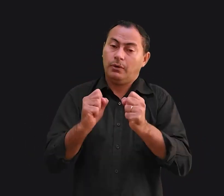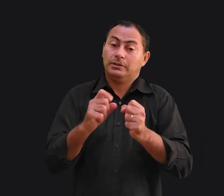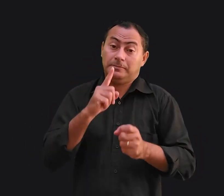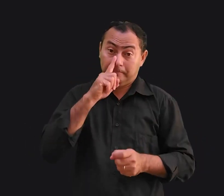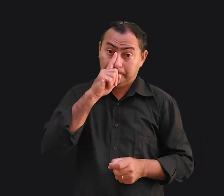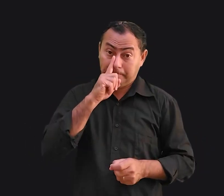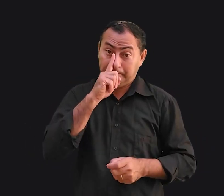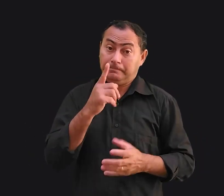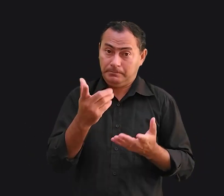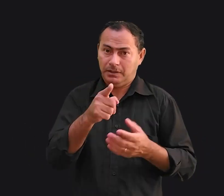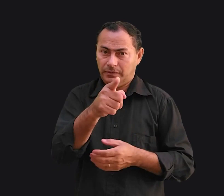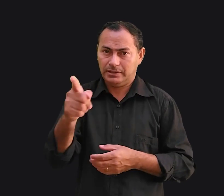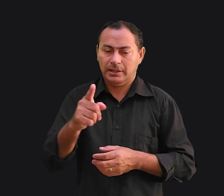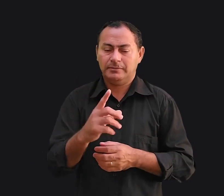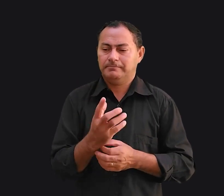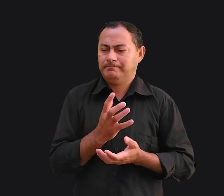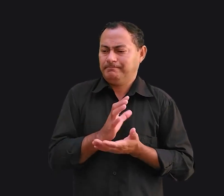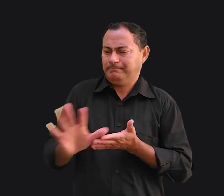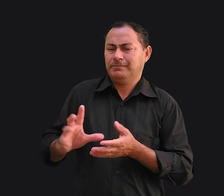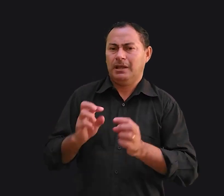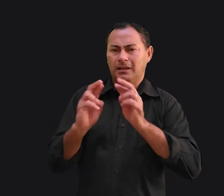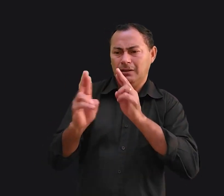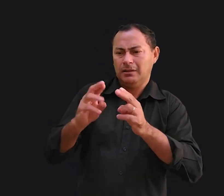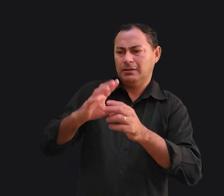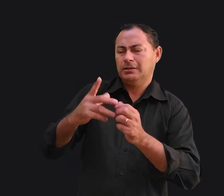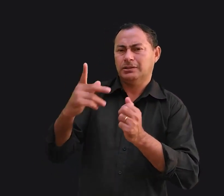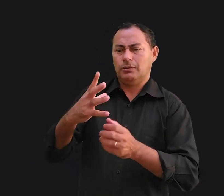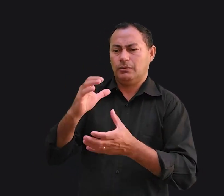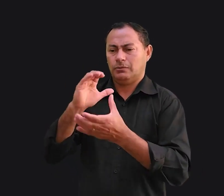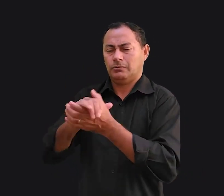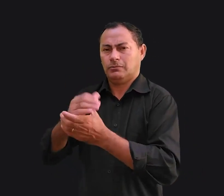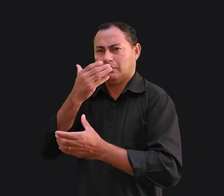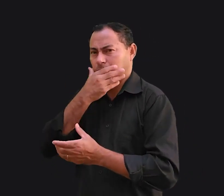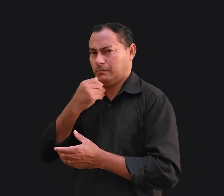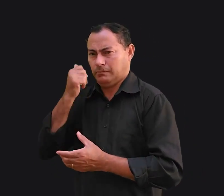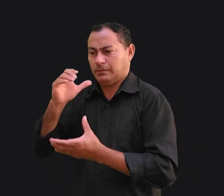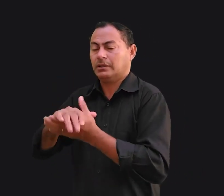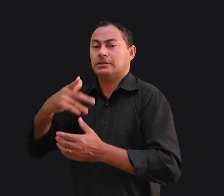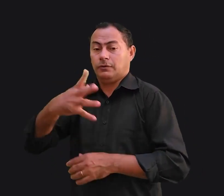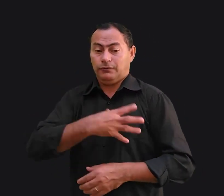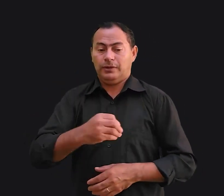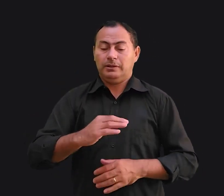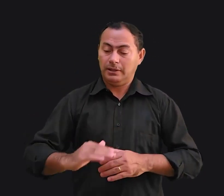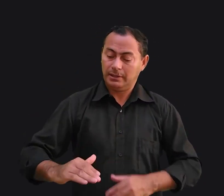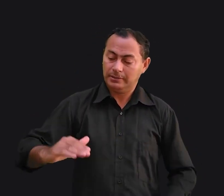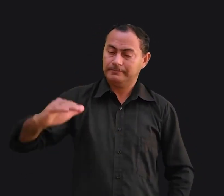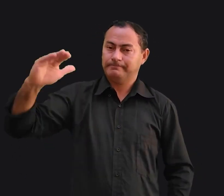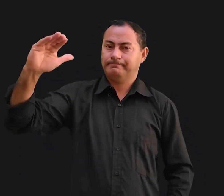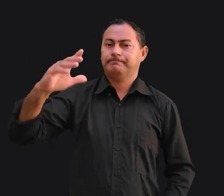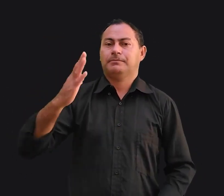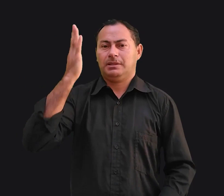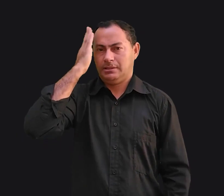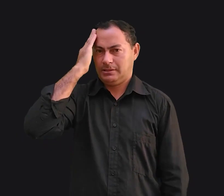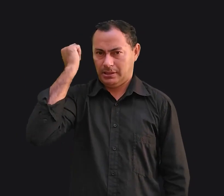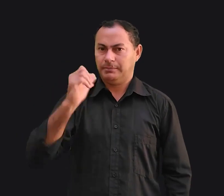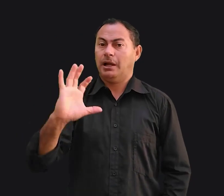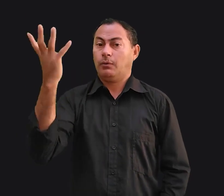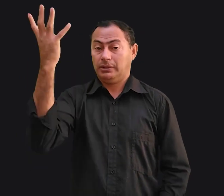perigoso se você negligenciar o relacionamento com seu cônjuge enquanto seus filhos estão crescendo. Sabe, isso acontece muito